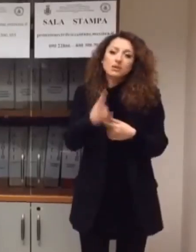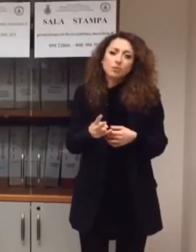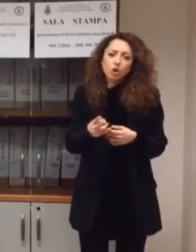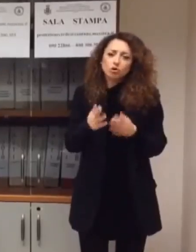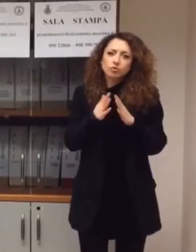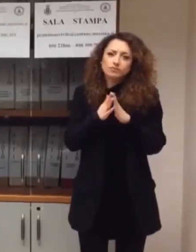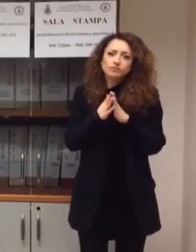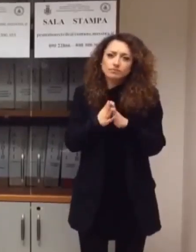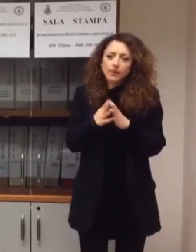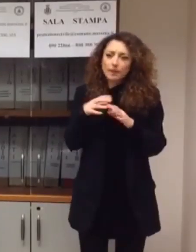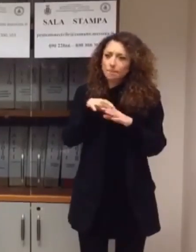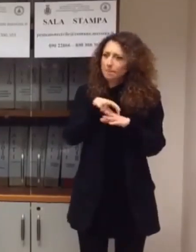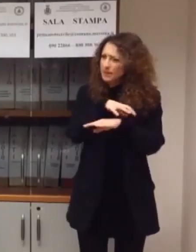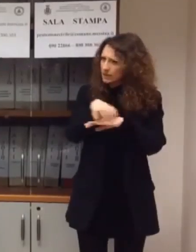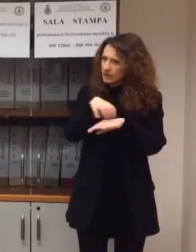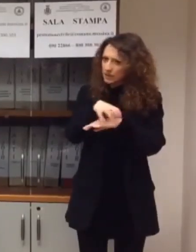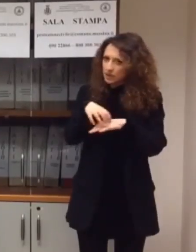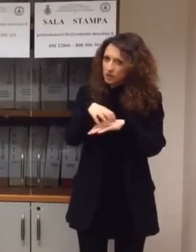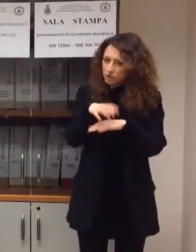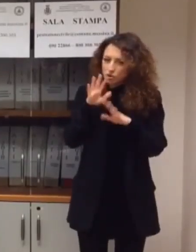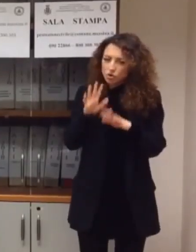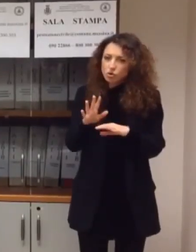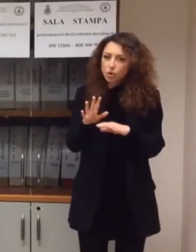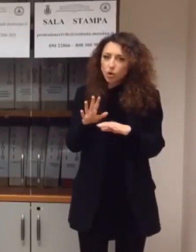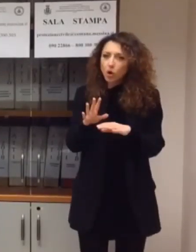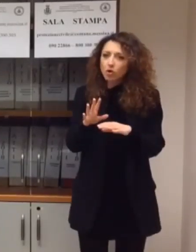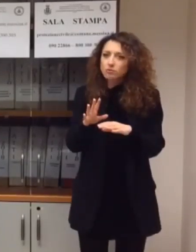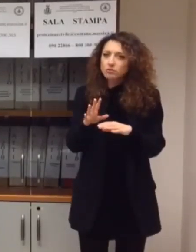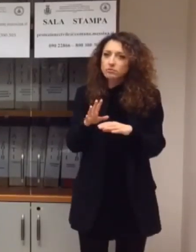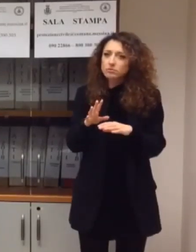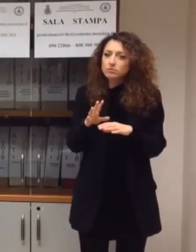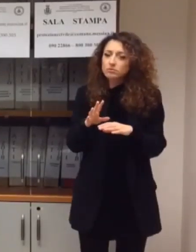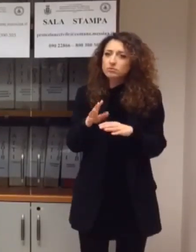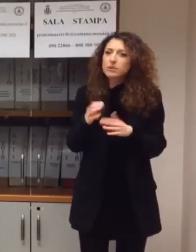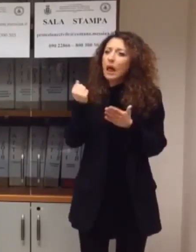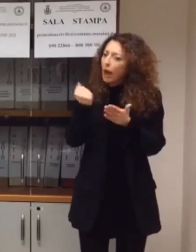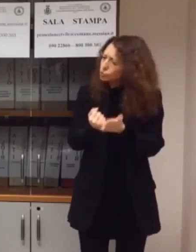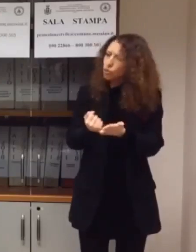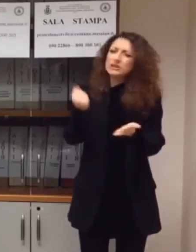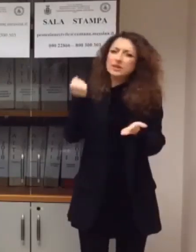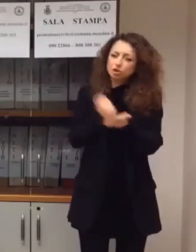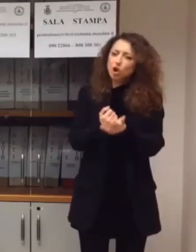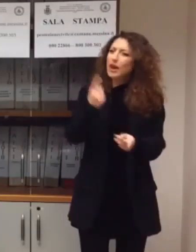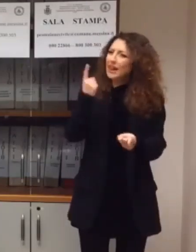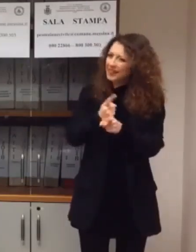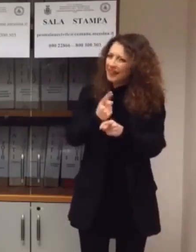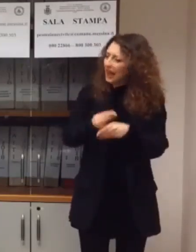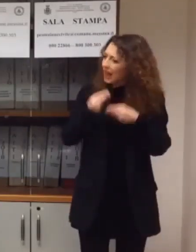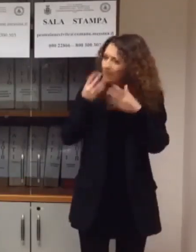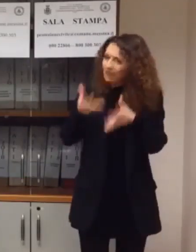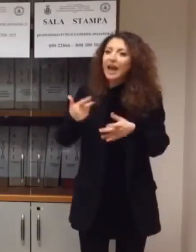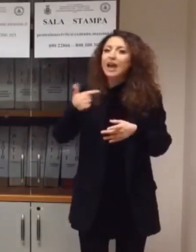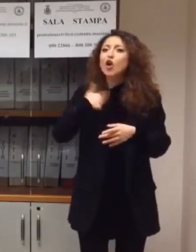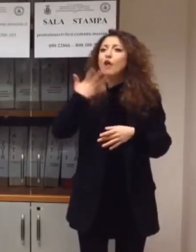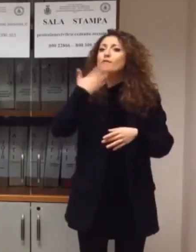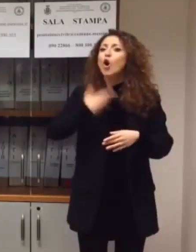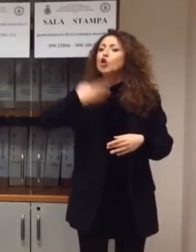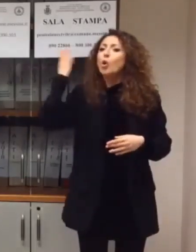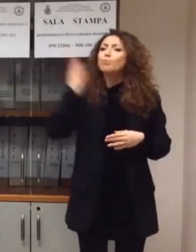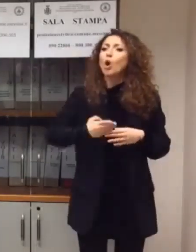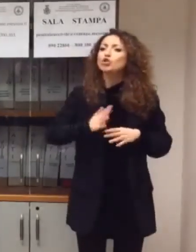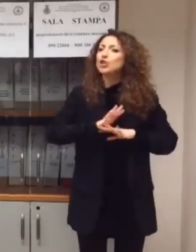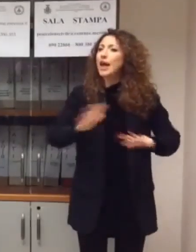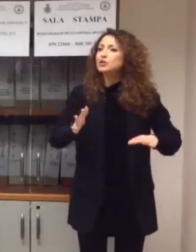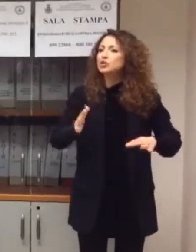di concedere senza indugio l'autorizzazione. Io voglio essere processato per